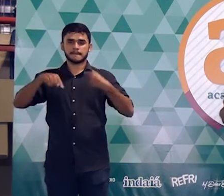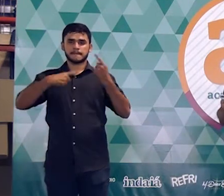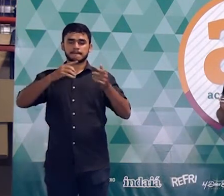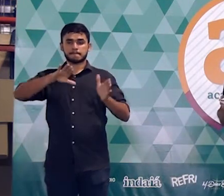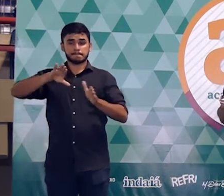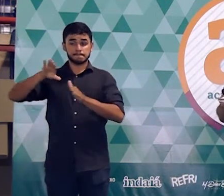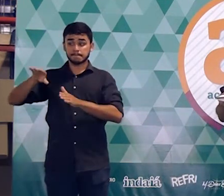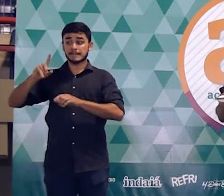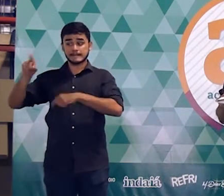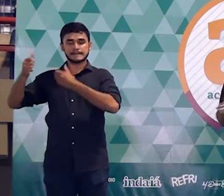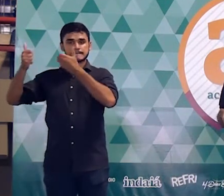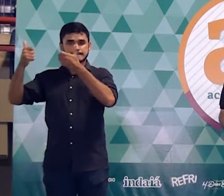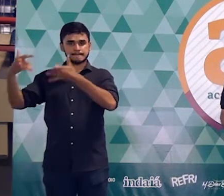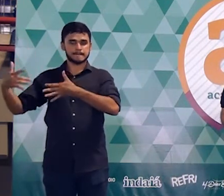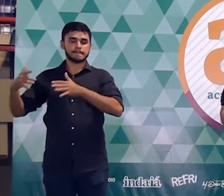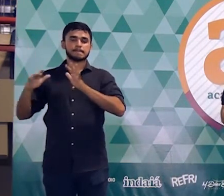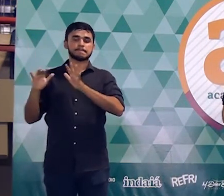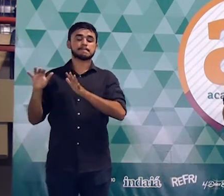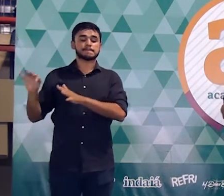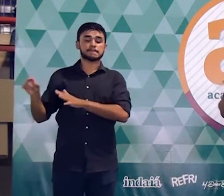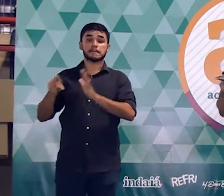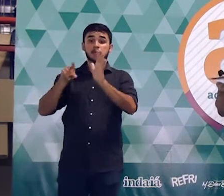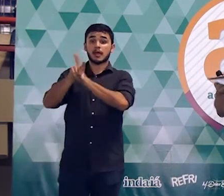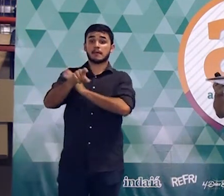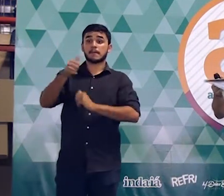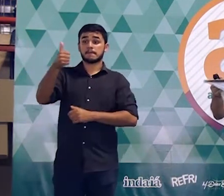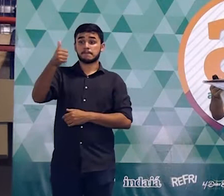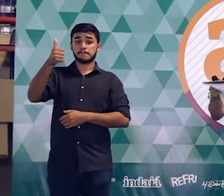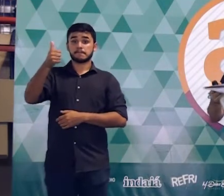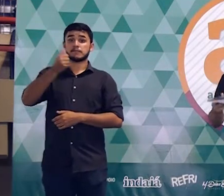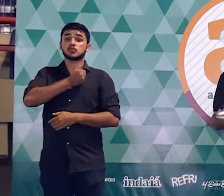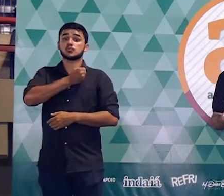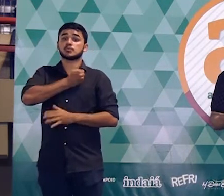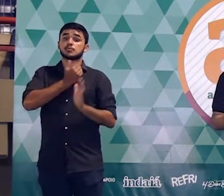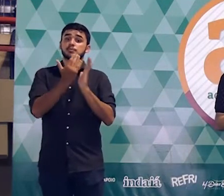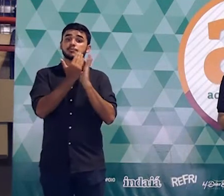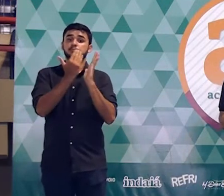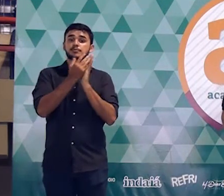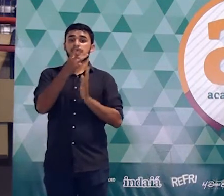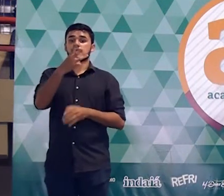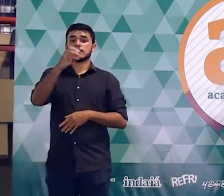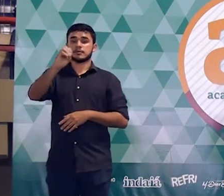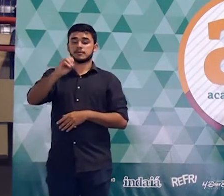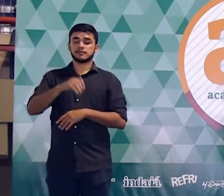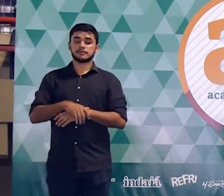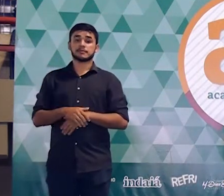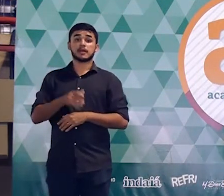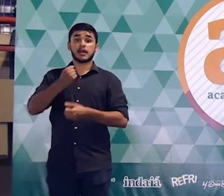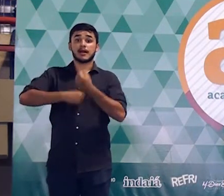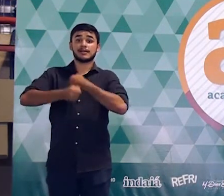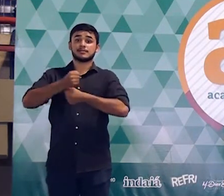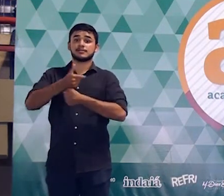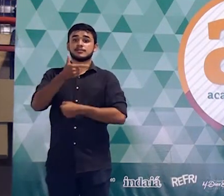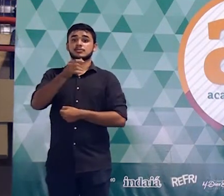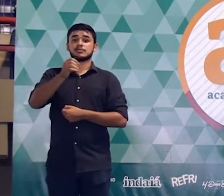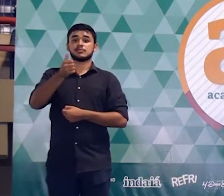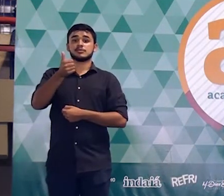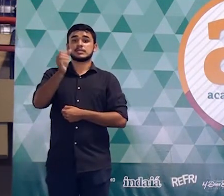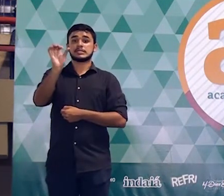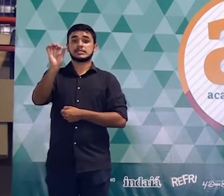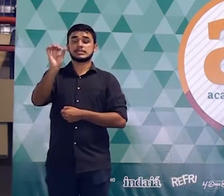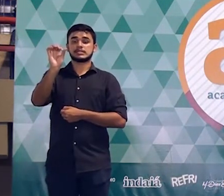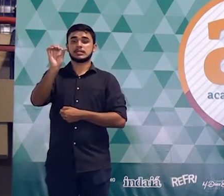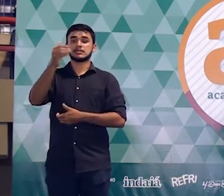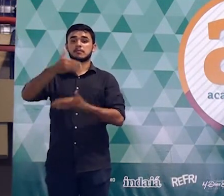Primeira questão do exercício de aprendizagem, página de número 30. Questão da prova do Enem do ano passado. Questão bem